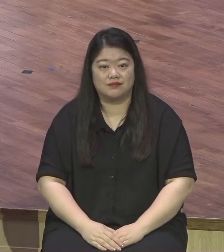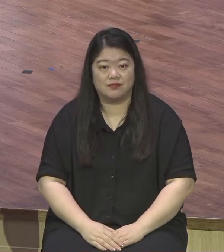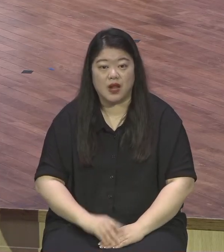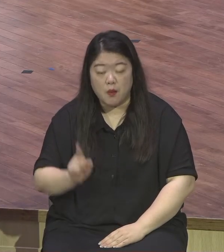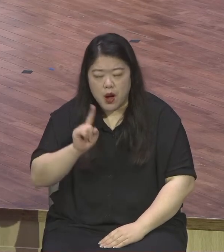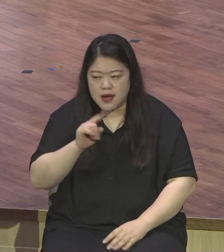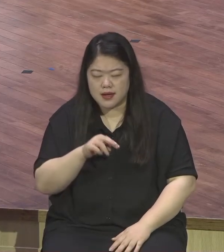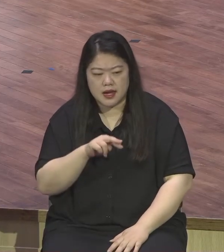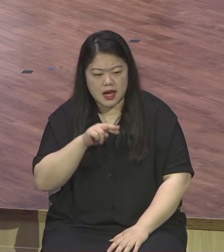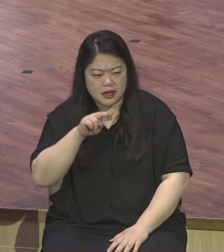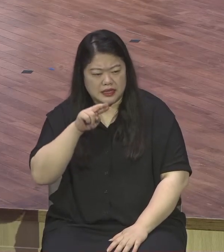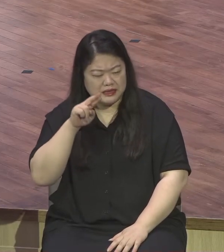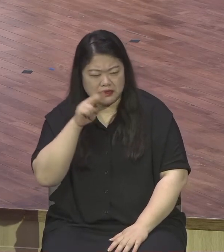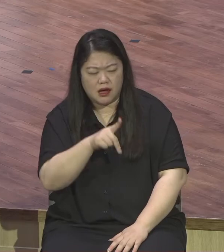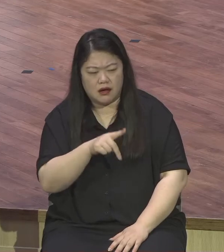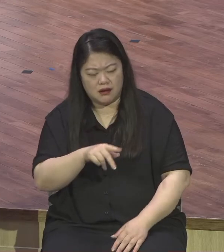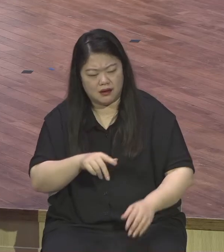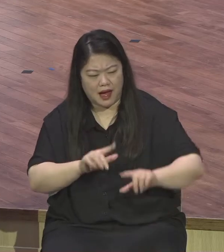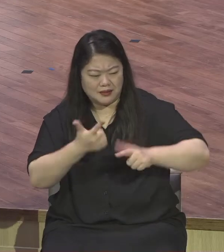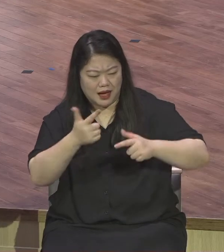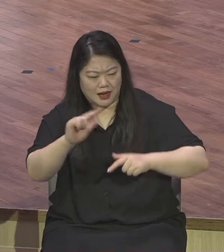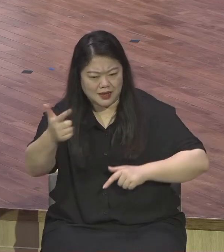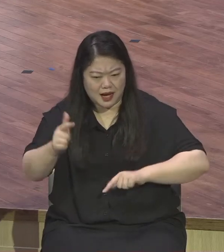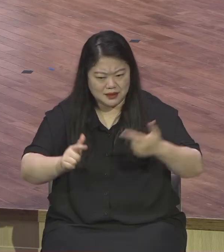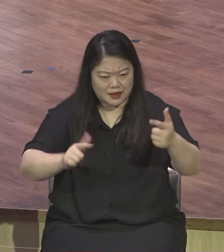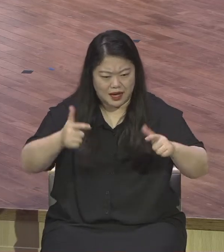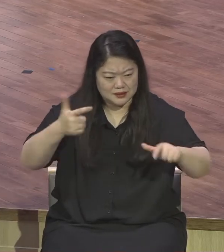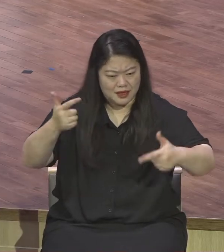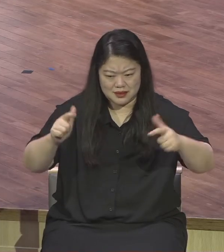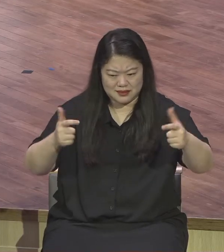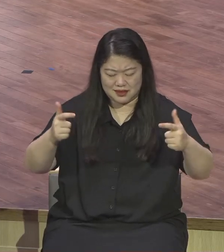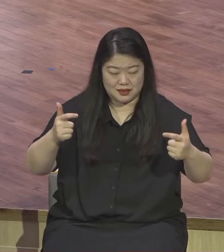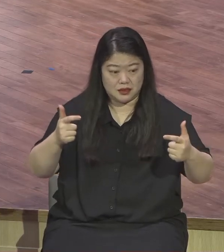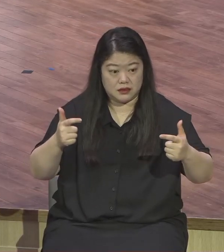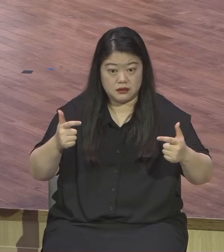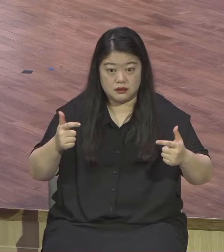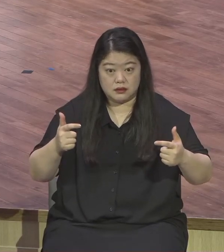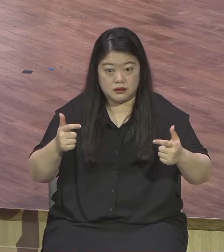마귀 심부름 하고 있는 거예요 비판하지 마라 그랬어요